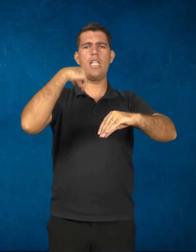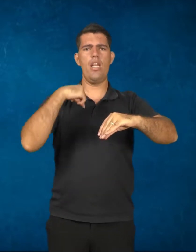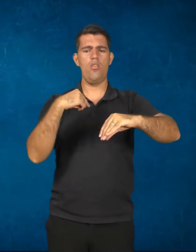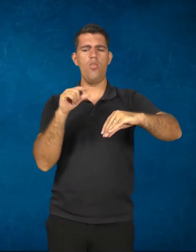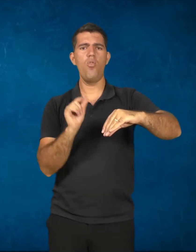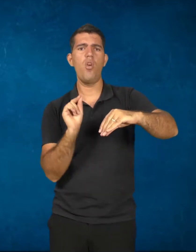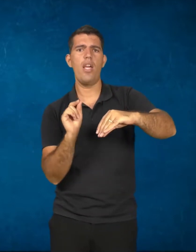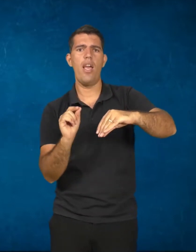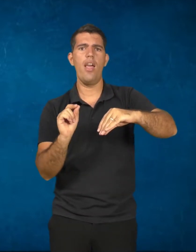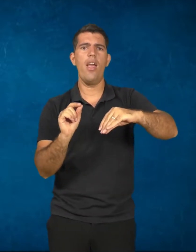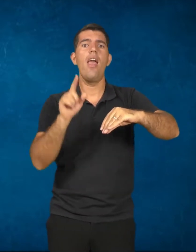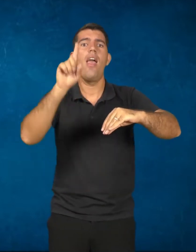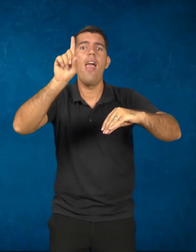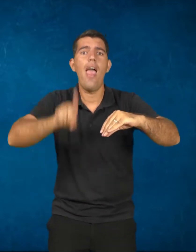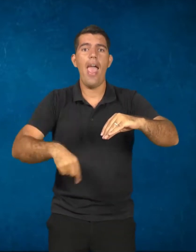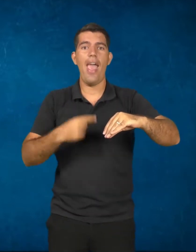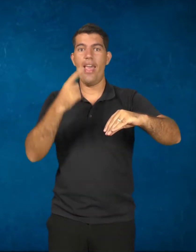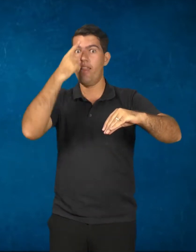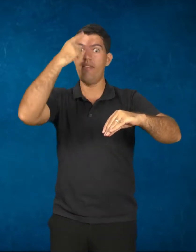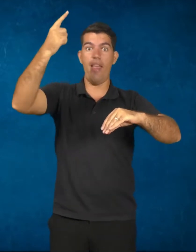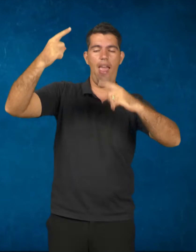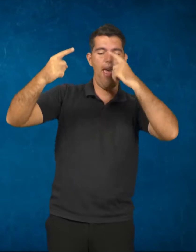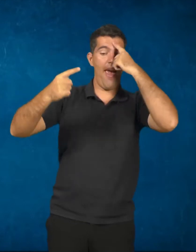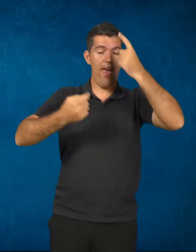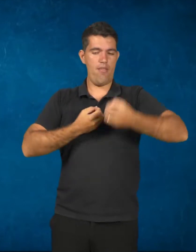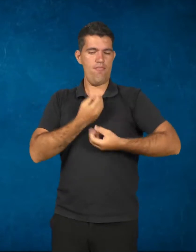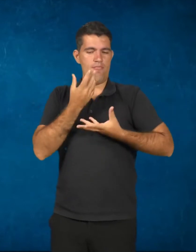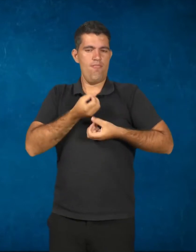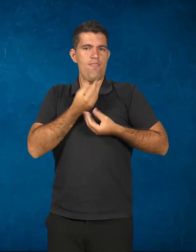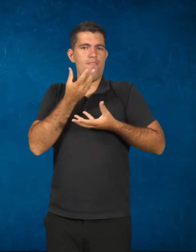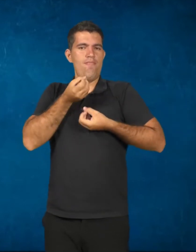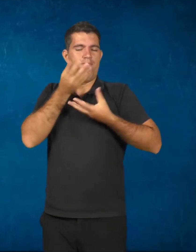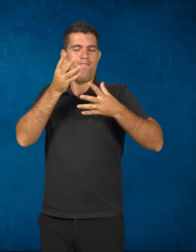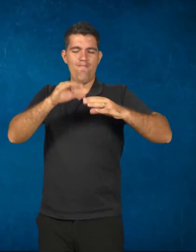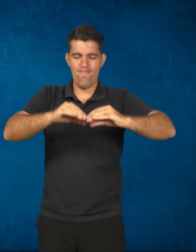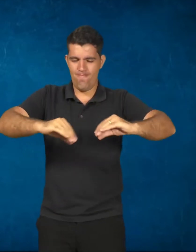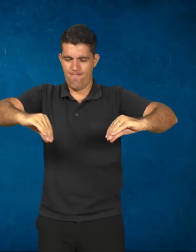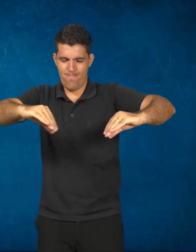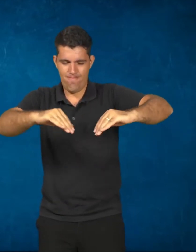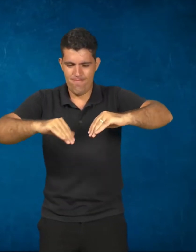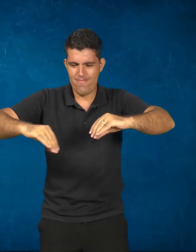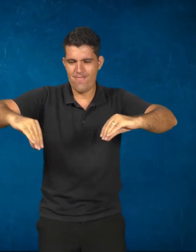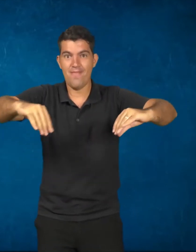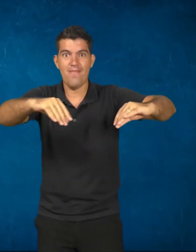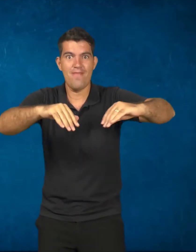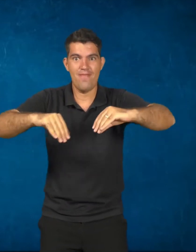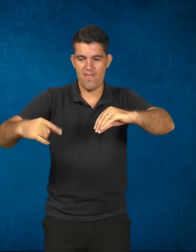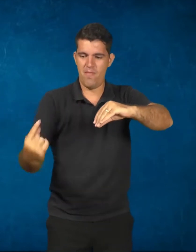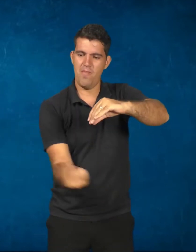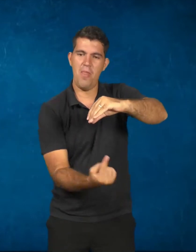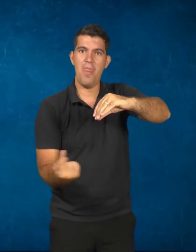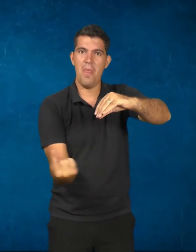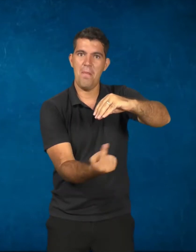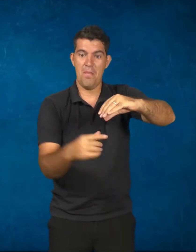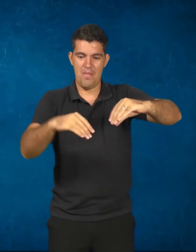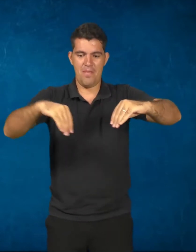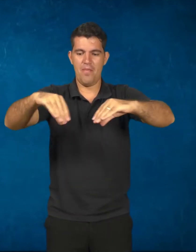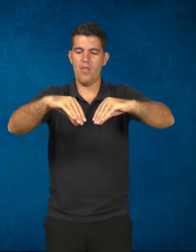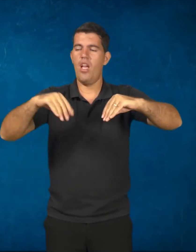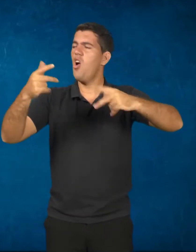está praticando a sua criatividade, seu poder artístico. Quando a gente produz uma arte, a gente esquece de tudo, a